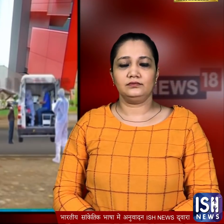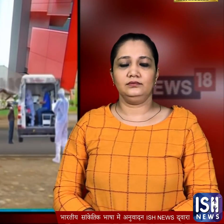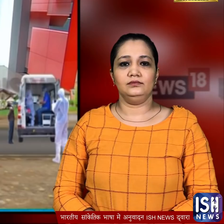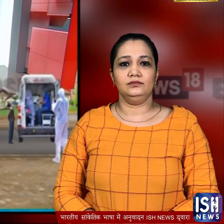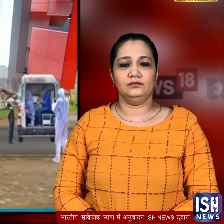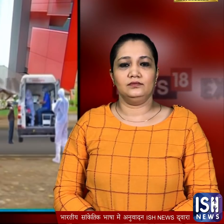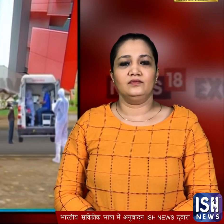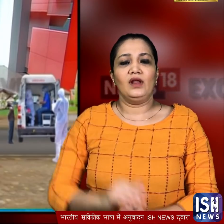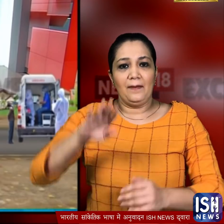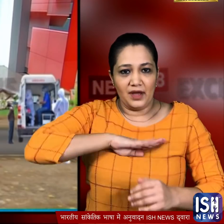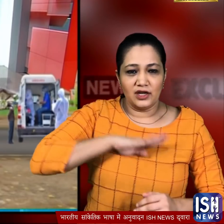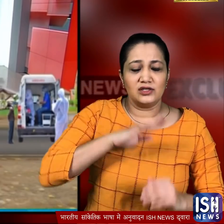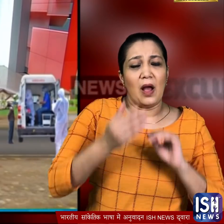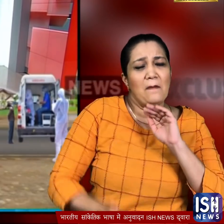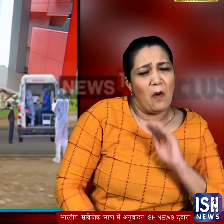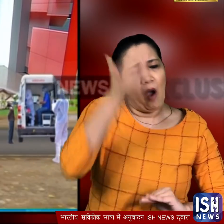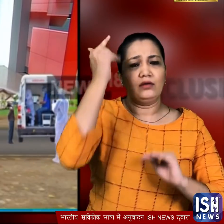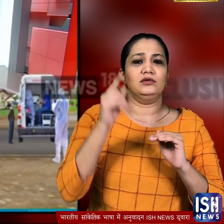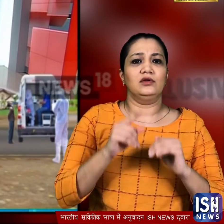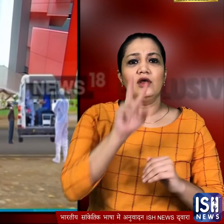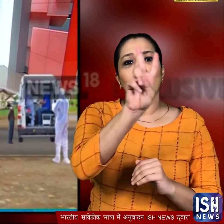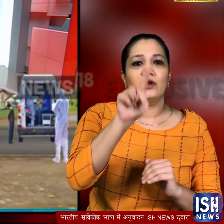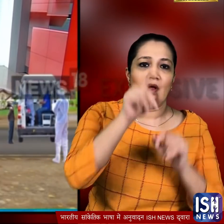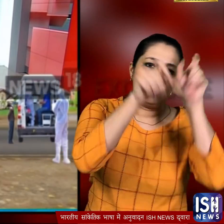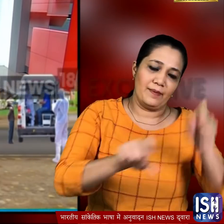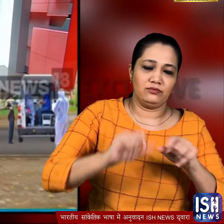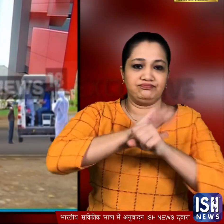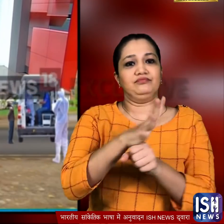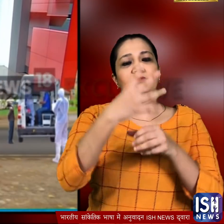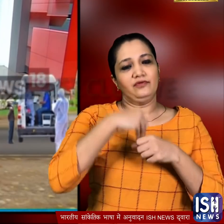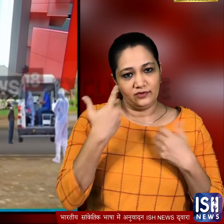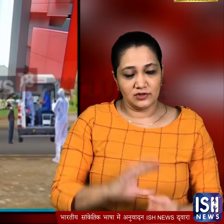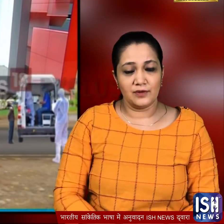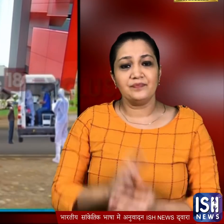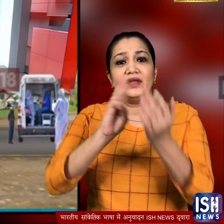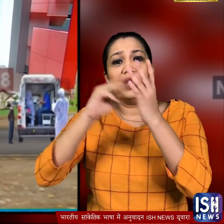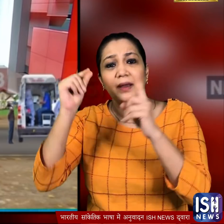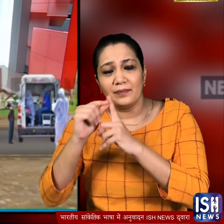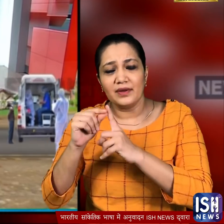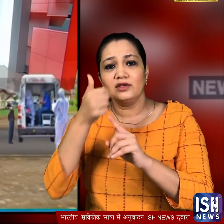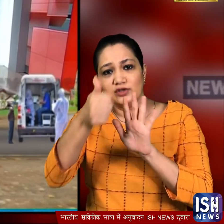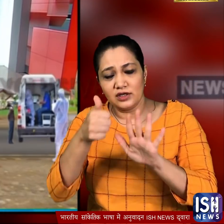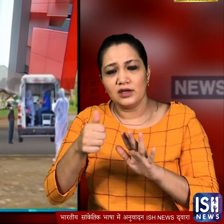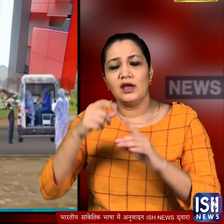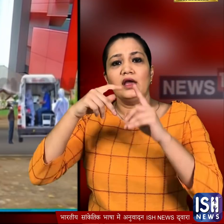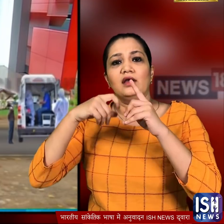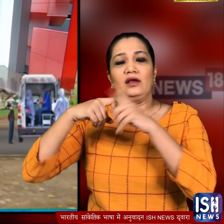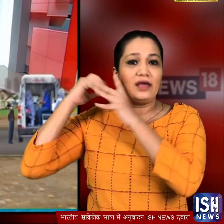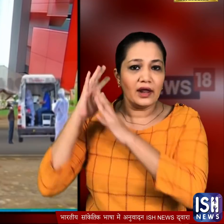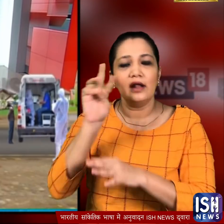चुका है महराष्ट में इस वेरियंट के सबसे ज़्यादा 21 मरीज सामने आ चुके हैं जबकि मद्ध्य प्रदेश में 6 और केरल में 3 मरीजों में इस